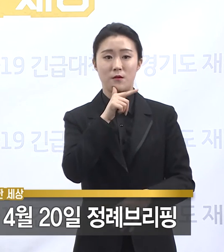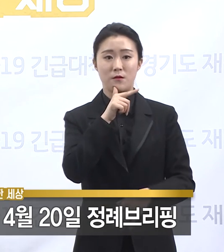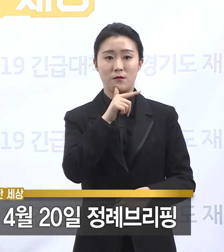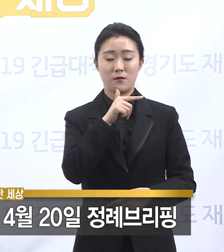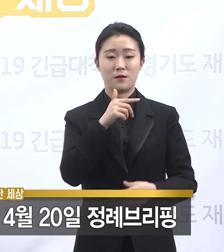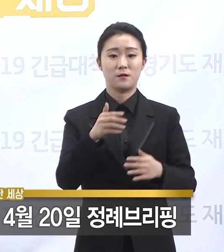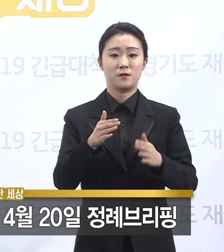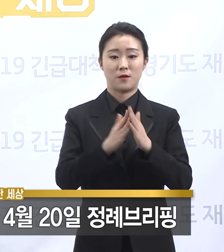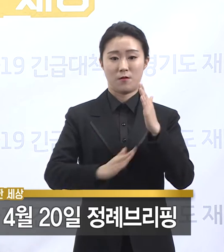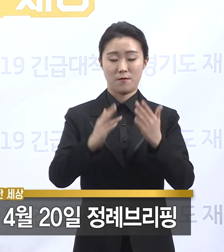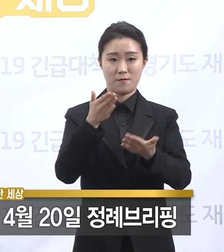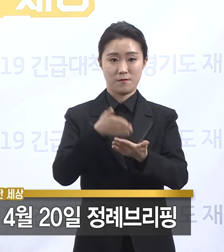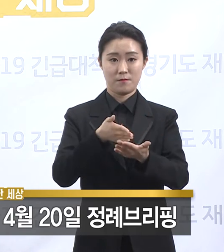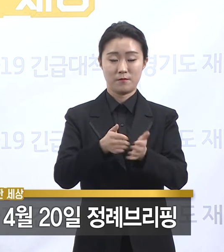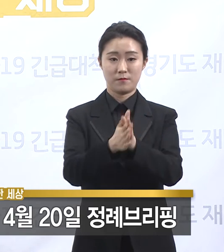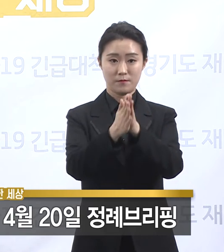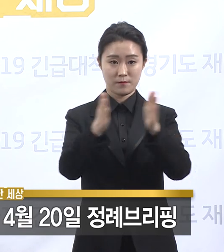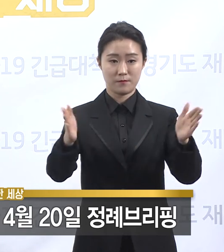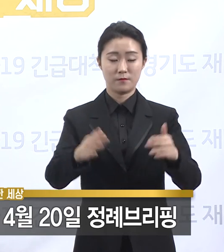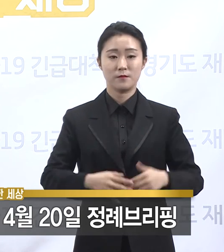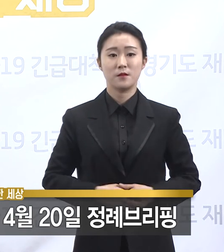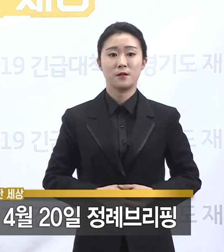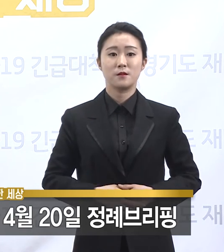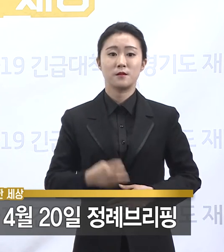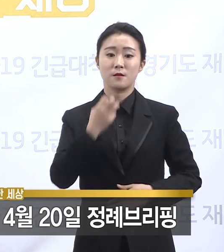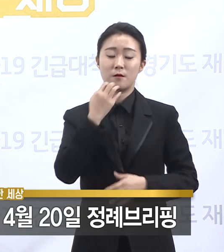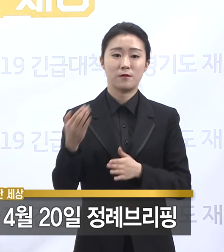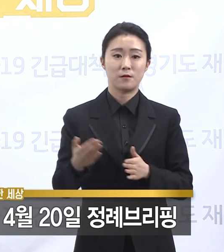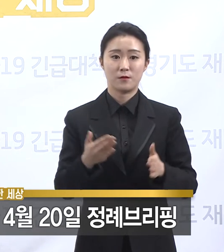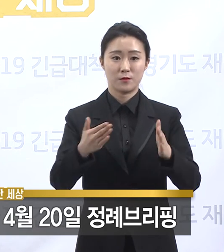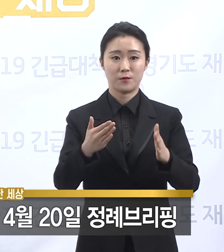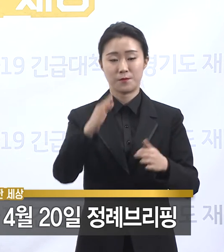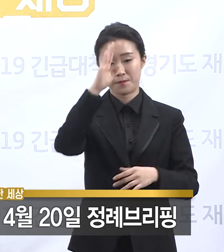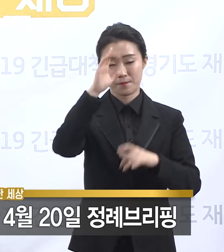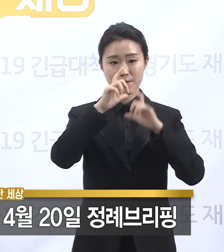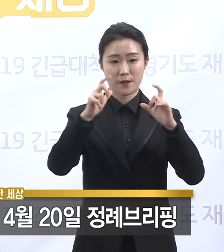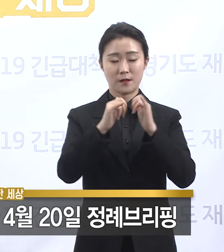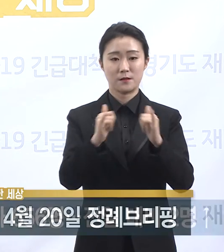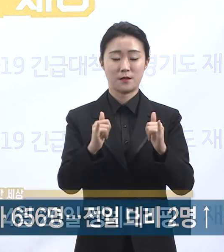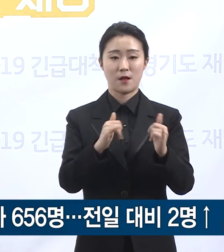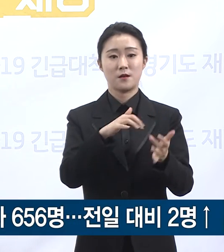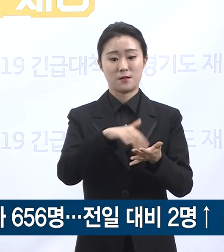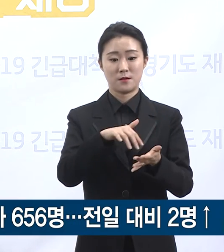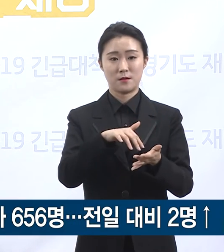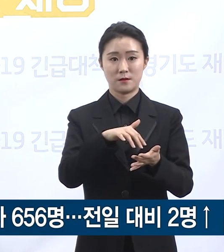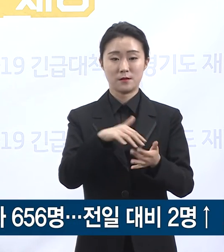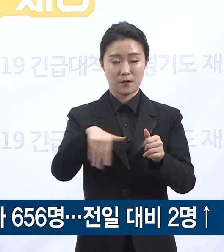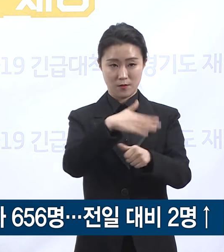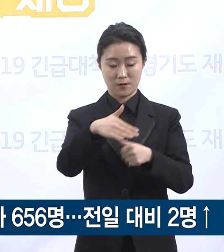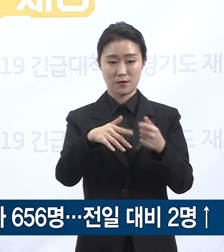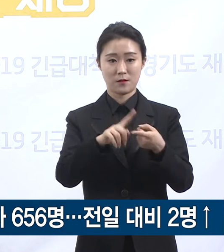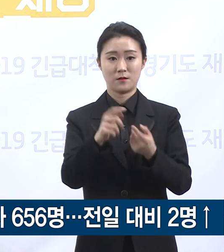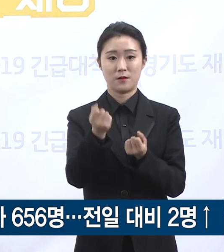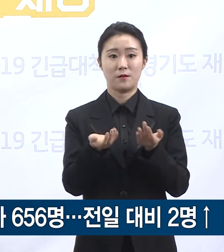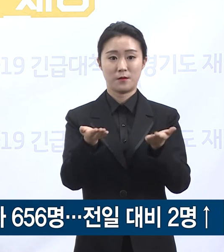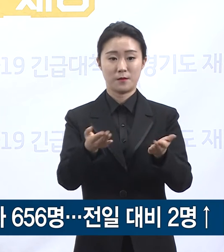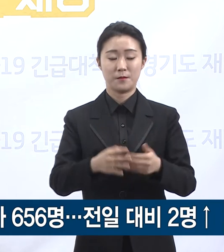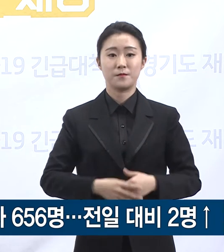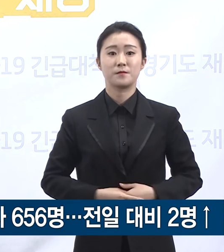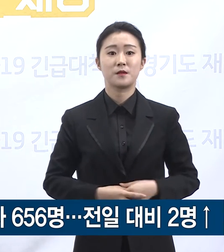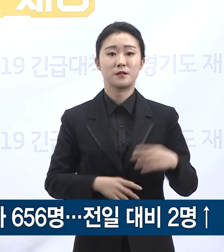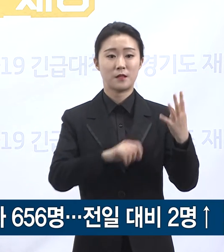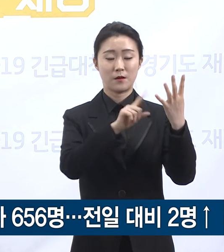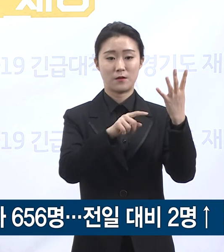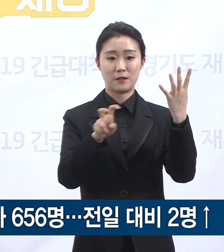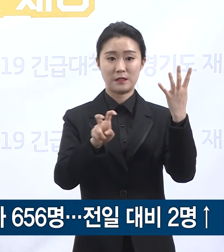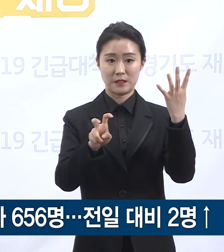정례 브리핑을 시작하겠습니다. 경기도 확진자 발생 현황입니다. 질병권리본부 발표에 따르면 4월 20일